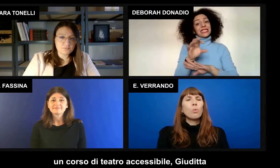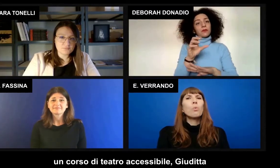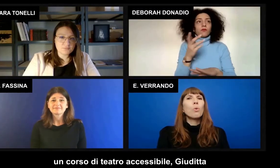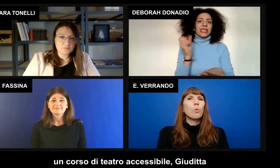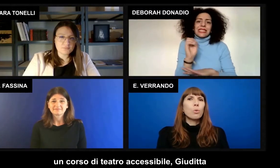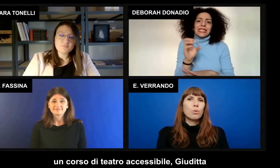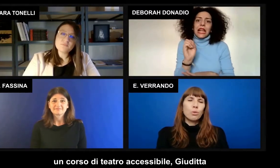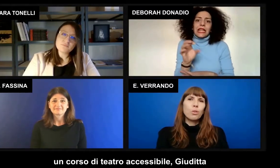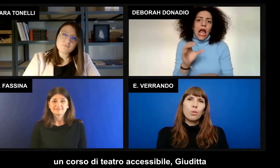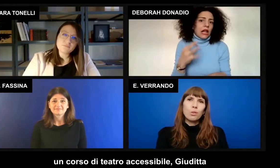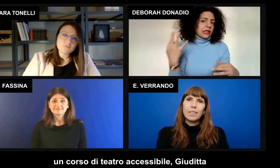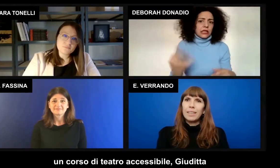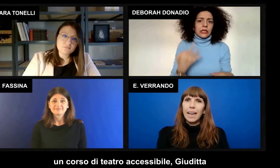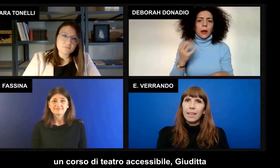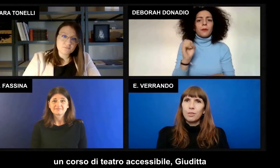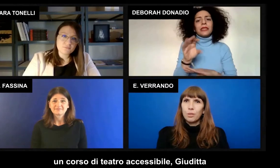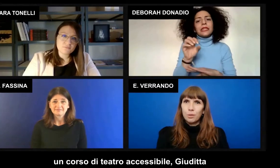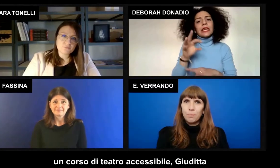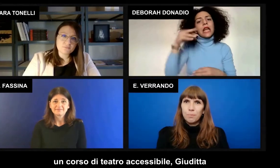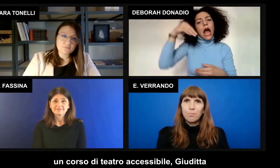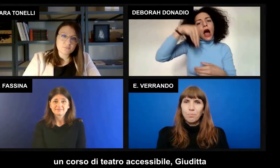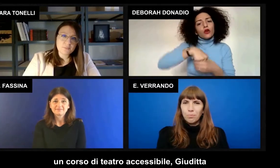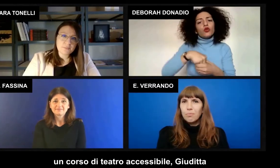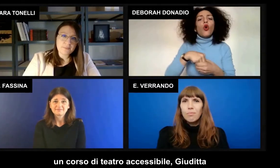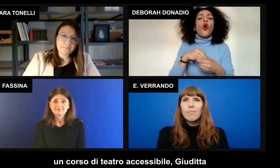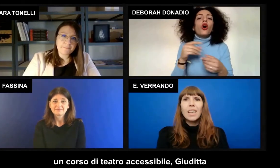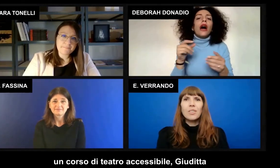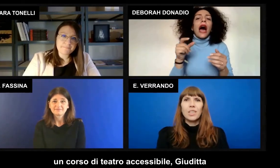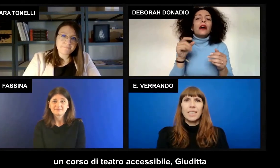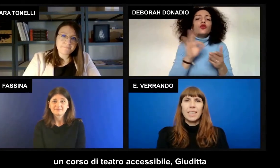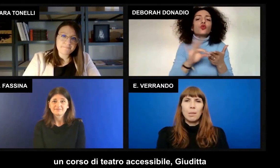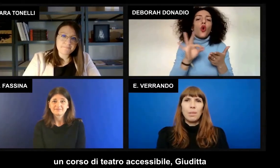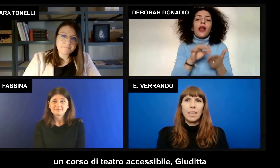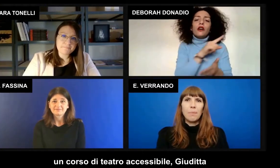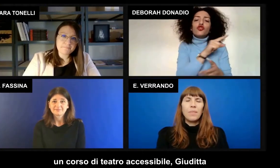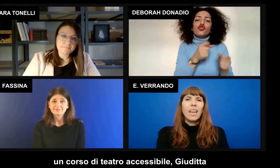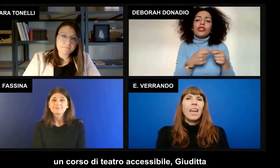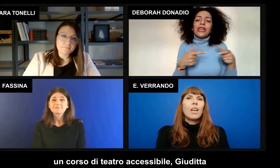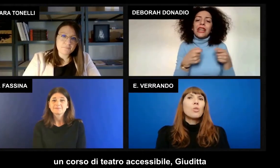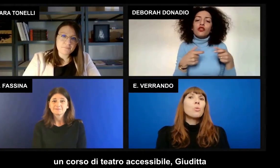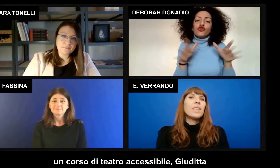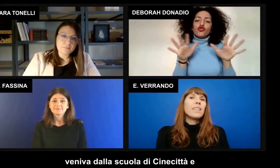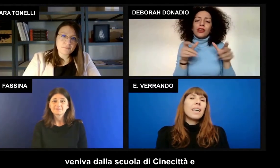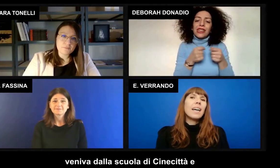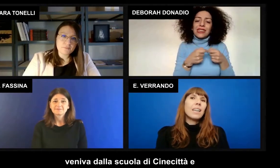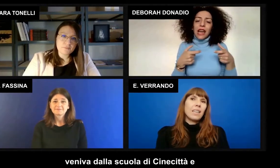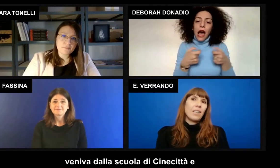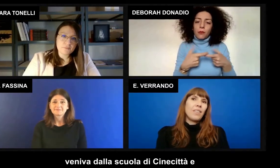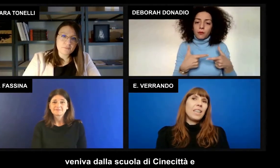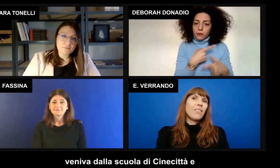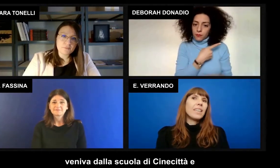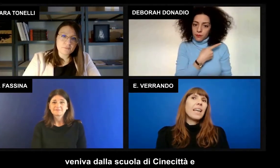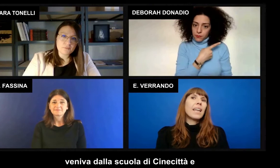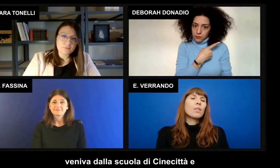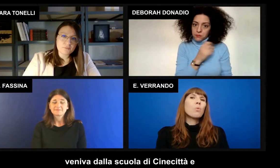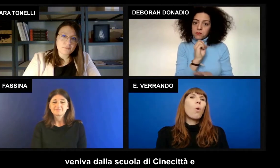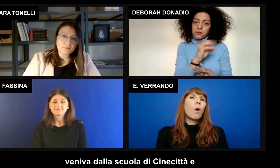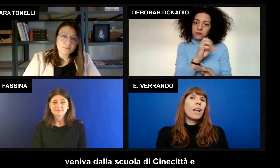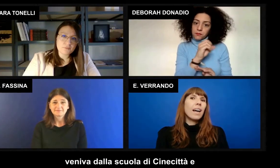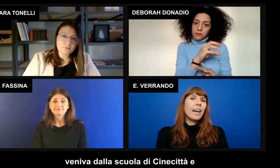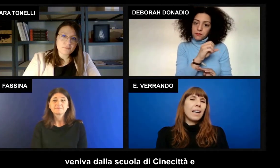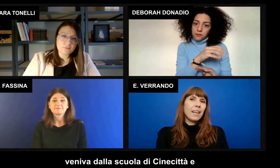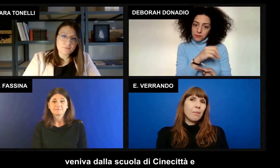un corso di teatro accessibile. Giuditta veniva dalla